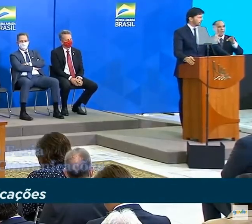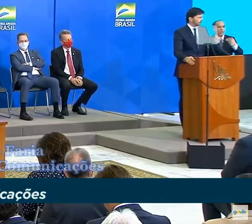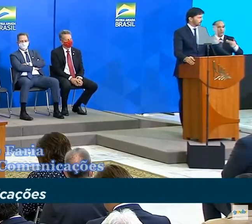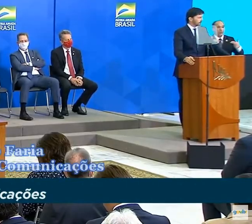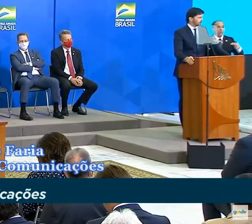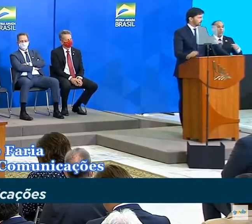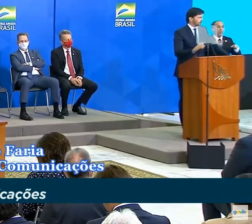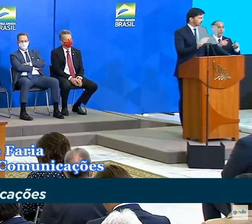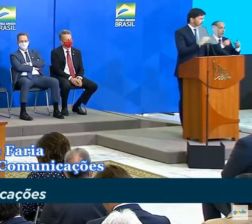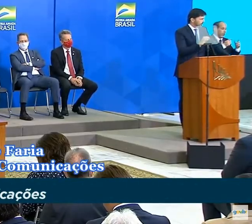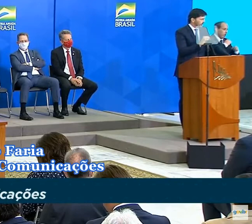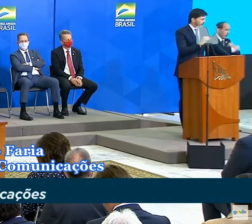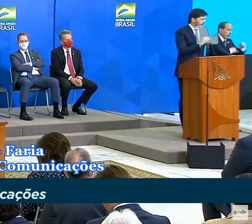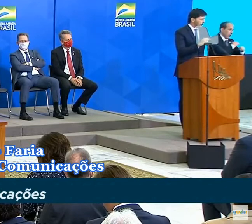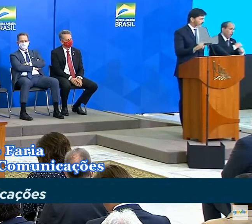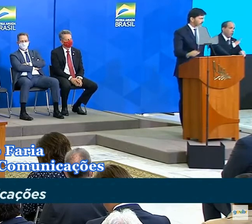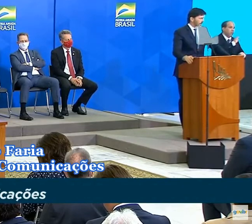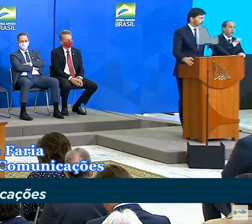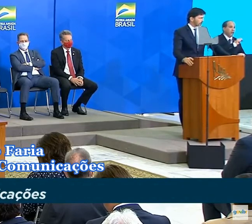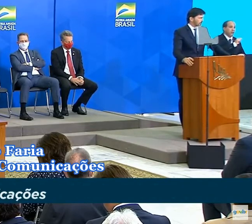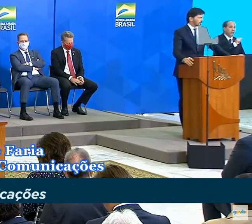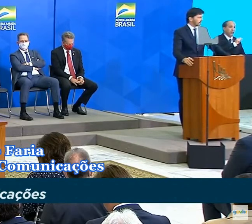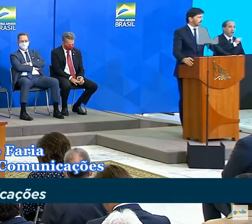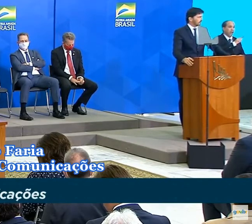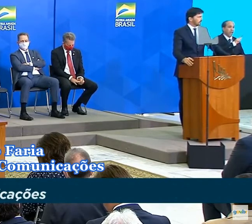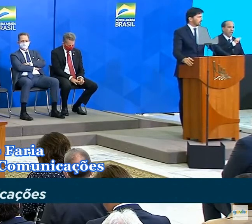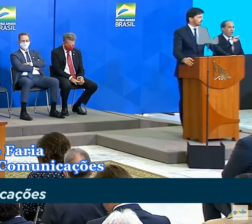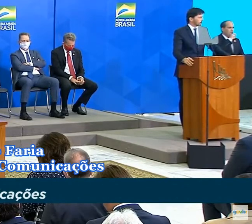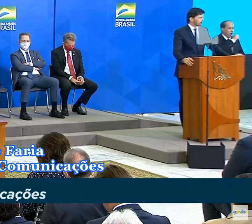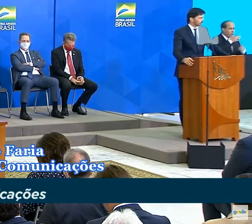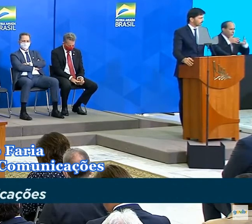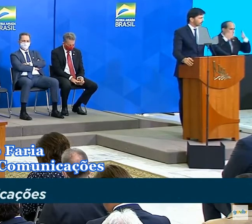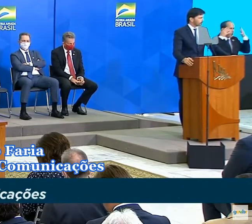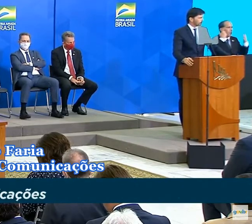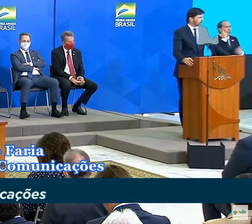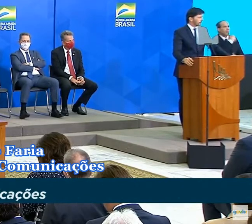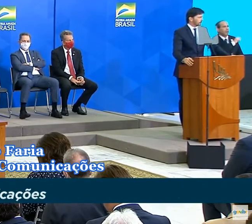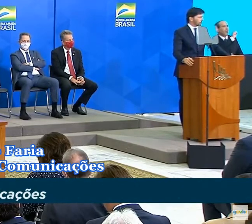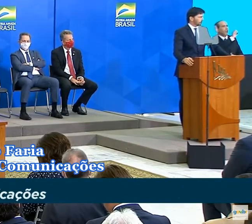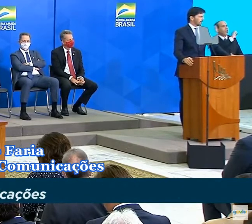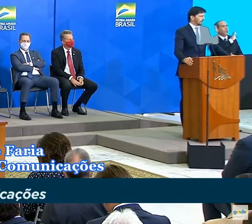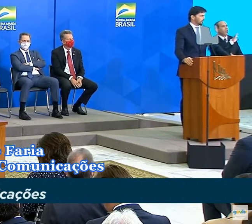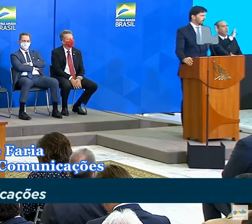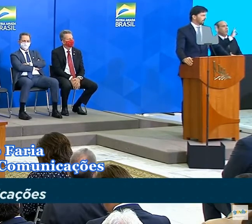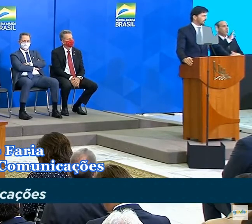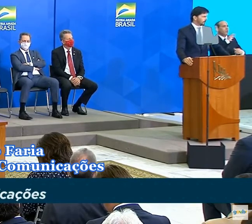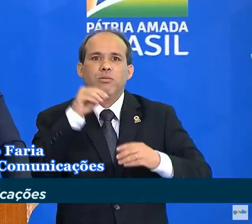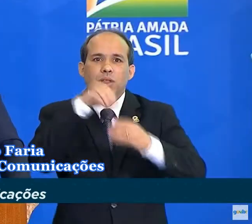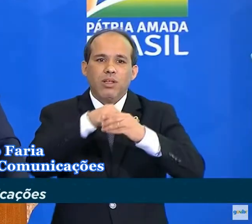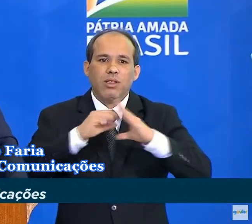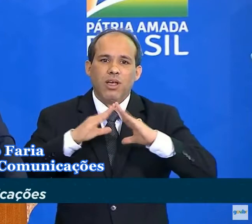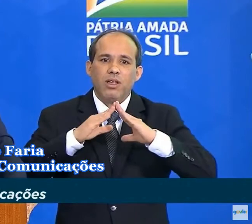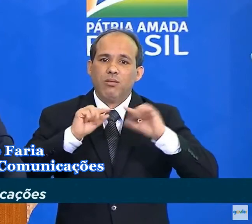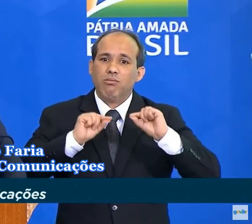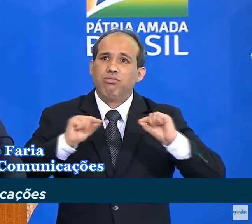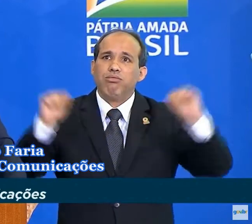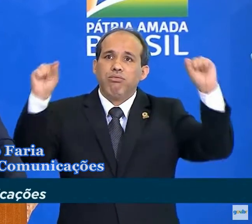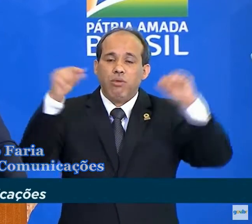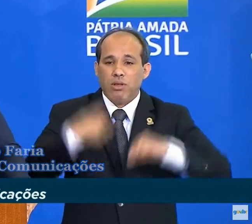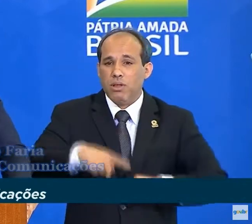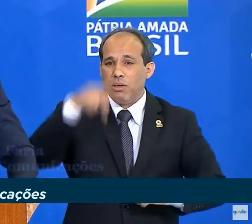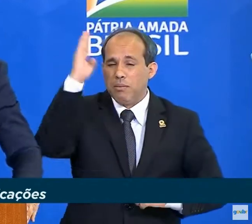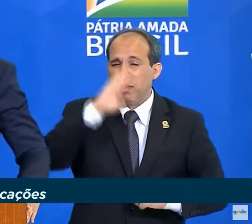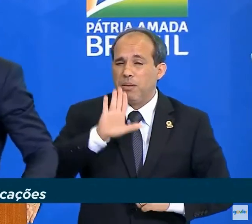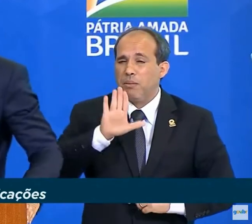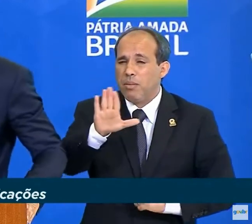consistente e já tem o potencial de alcançar 80% dos lares brasileiros, mas a